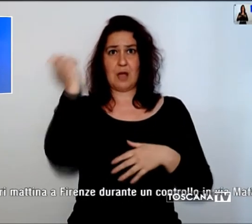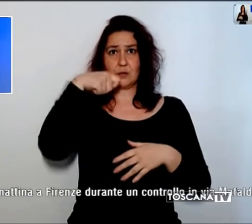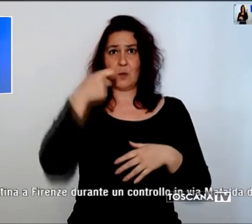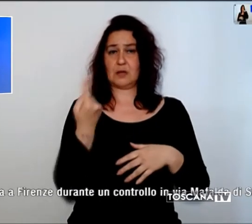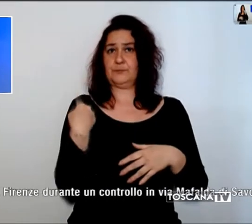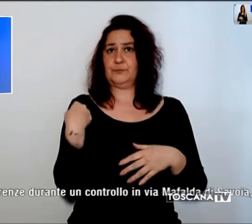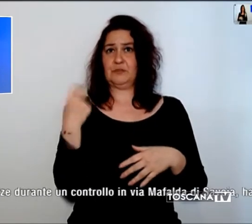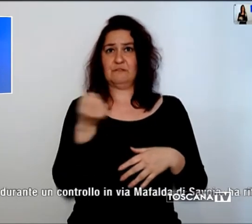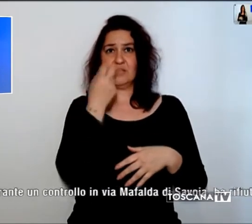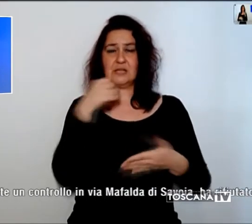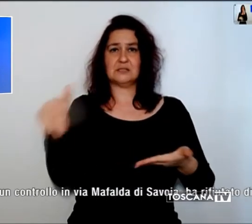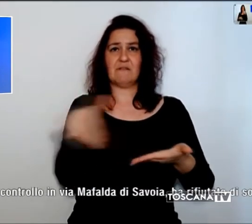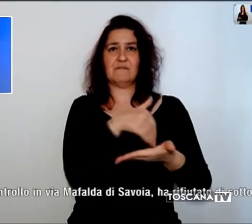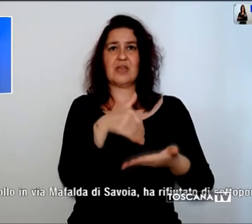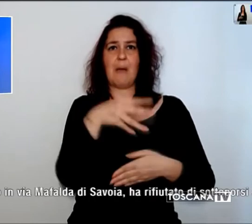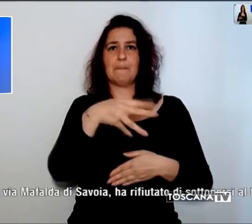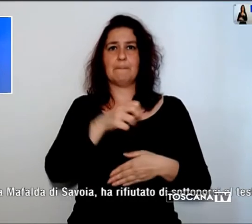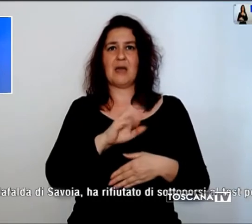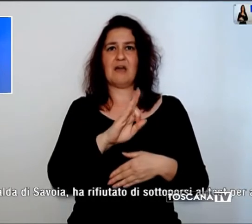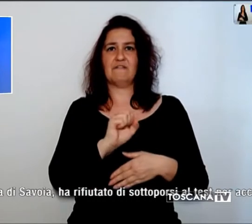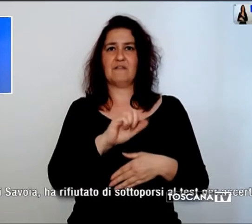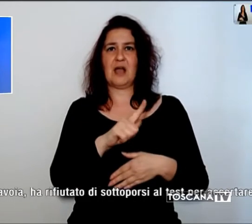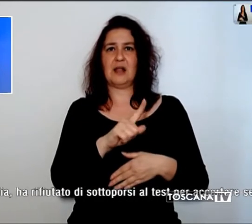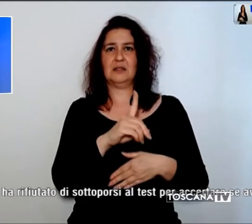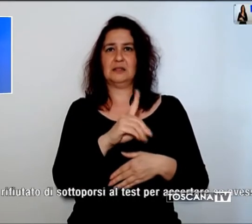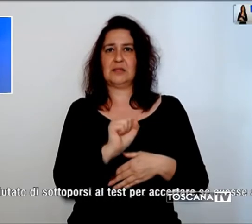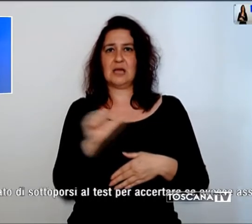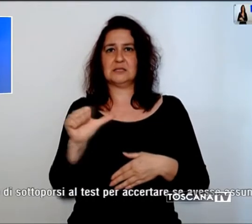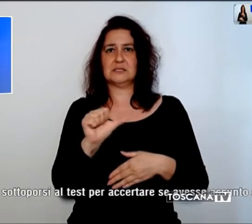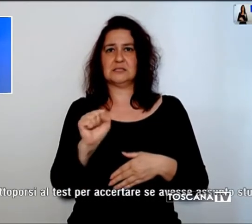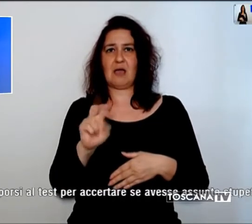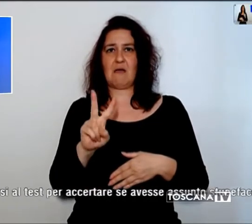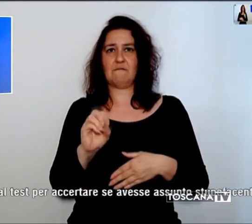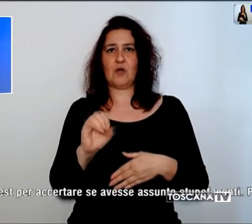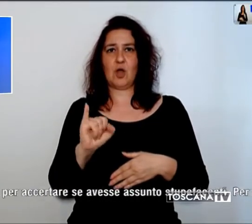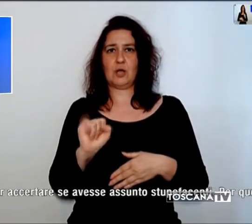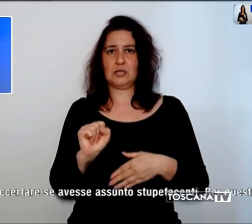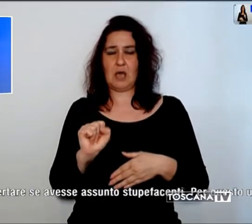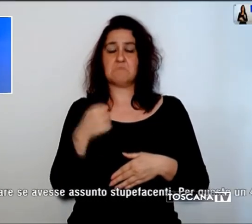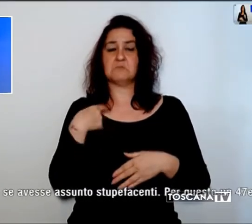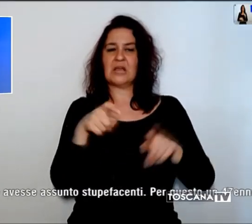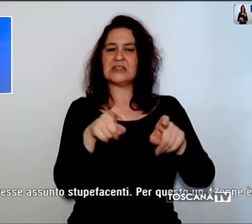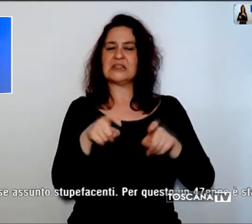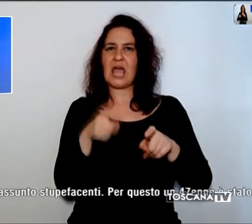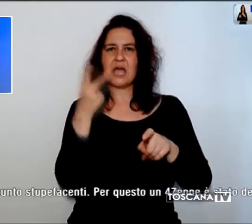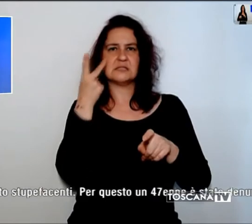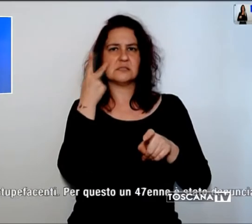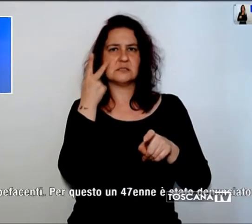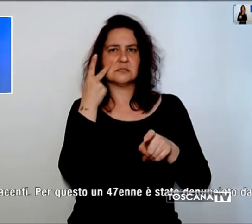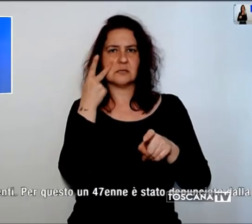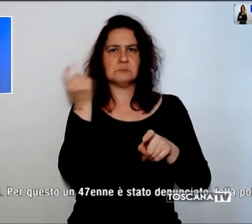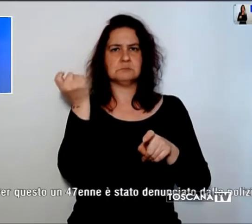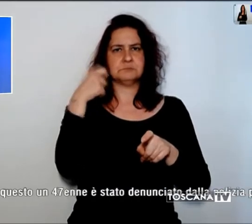Mafalda di Savoia ha rifiutato di sottoporsi al test per accertare se avesse assunto